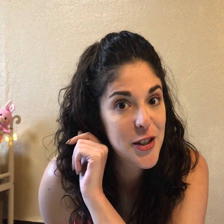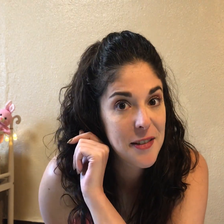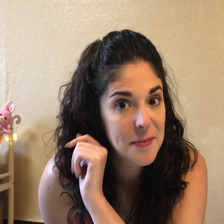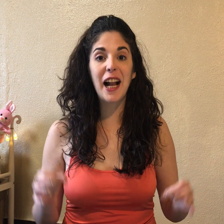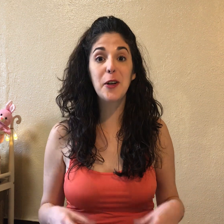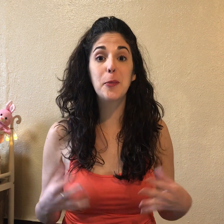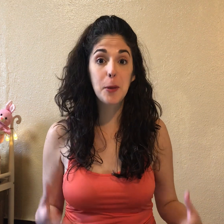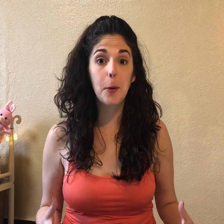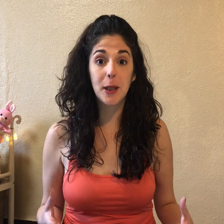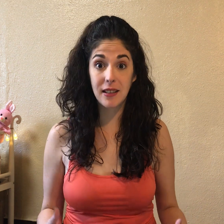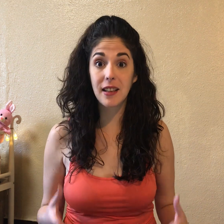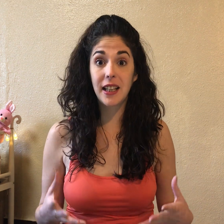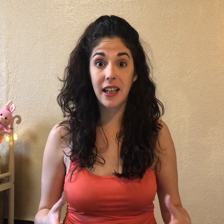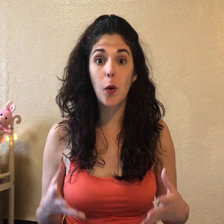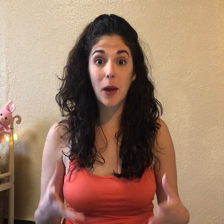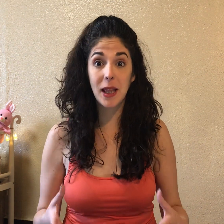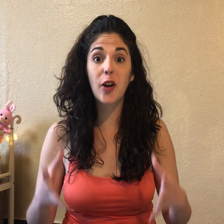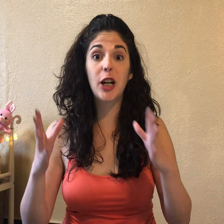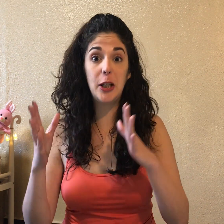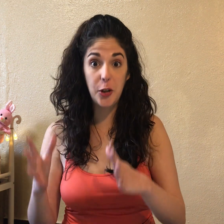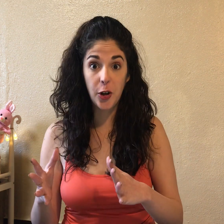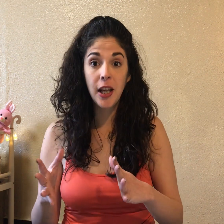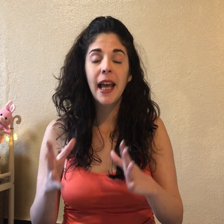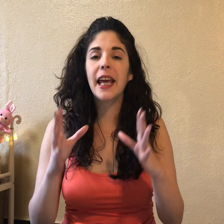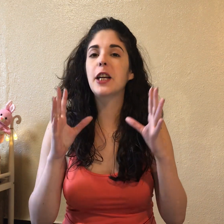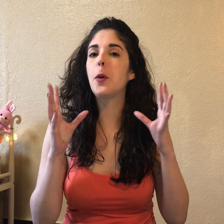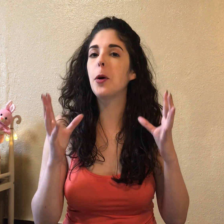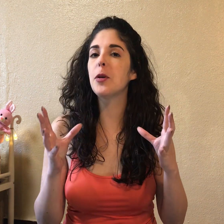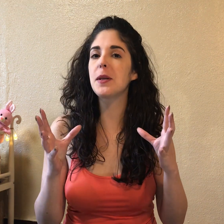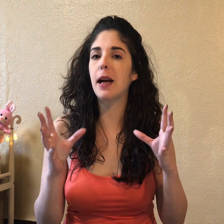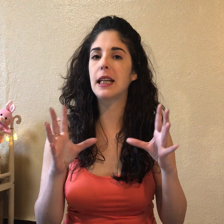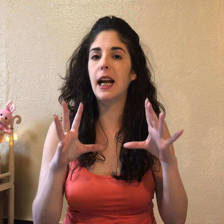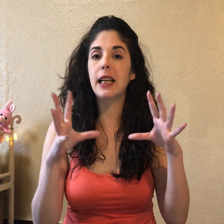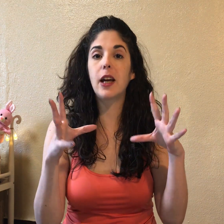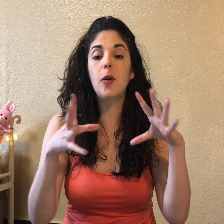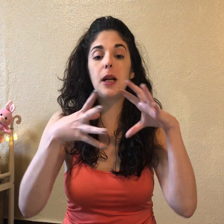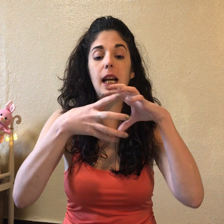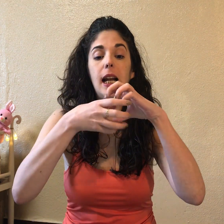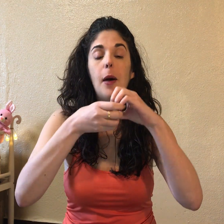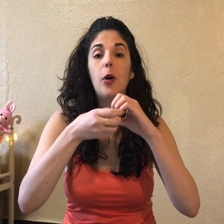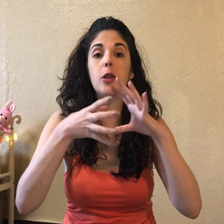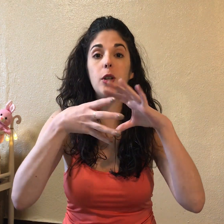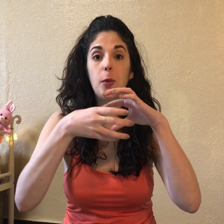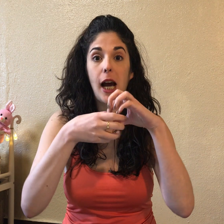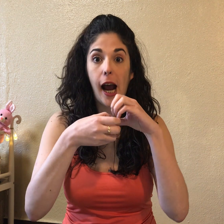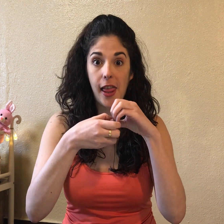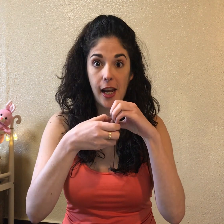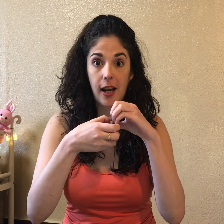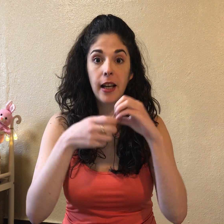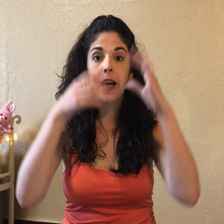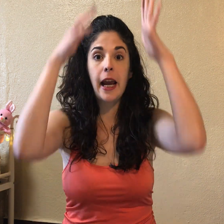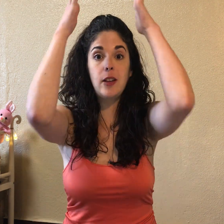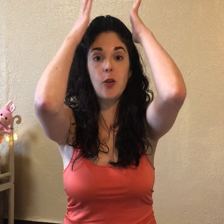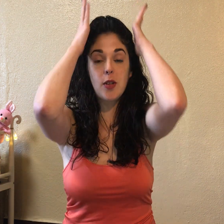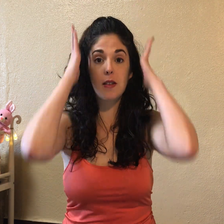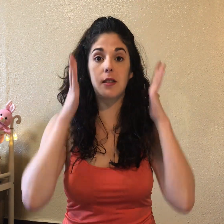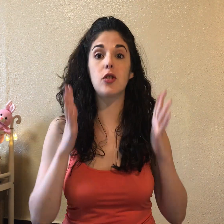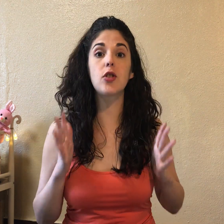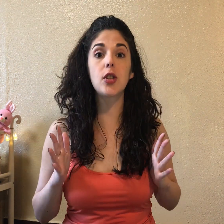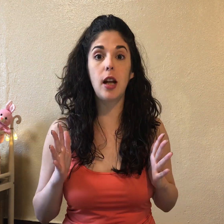sí. Algo muy importante a tener en cuenta con el no, Es que nos podemos imaginar que es como el eslabón de una cadena. Entonces, si yo soy